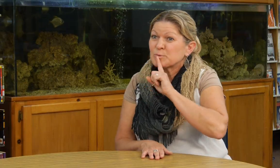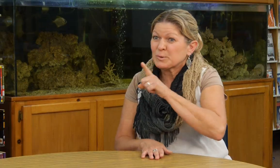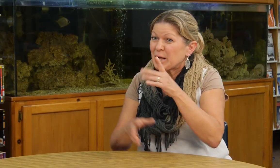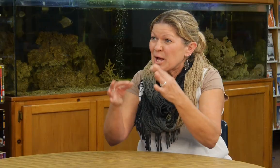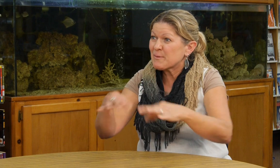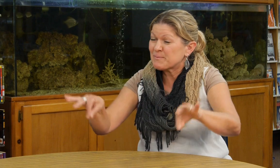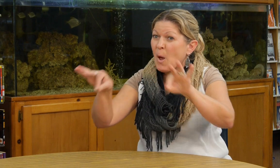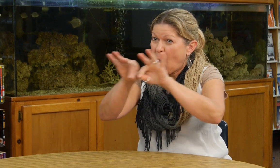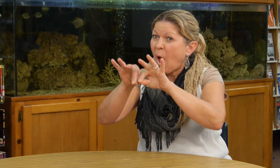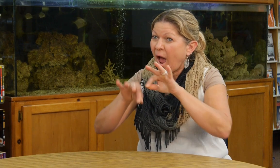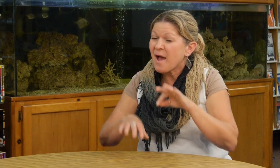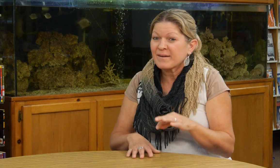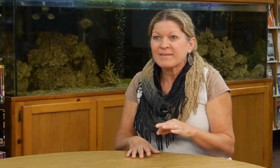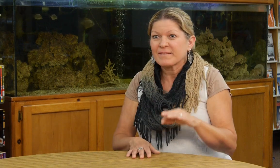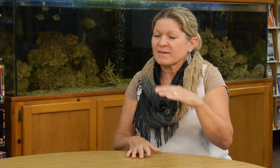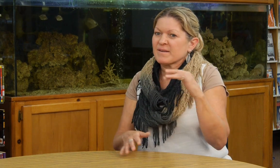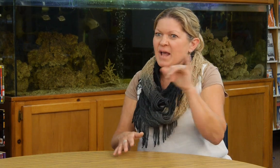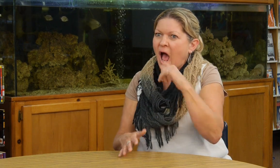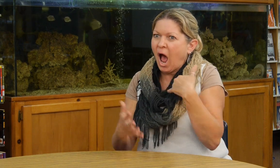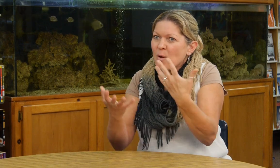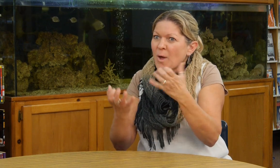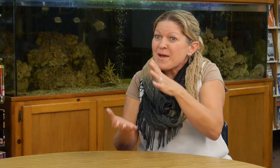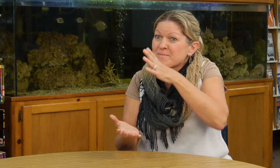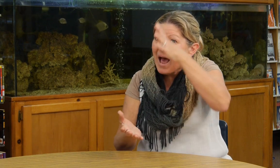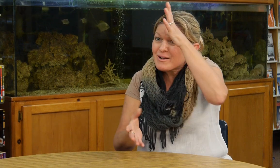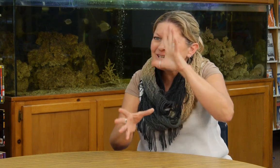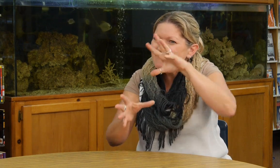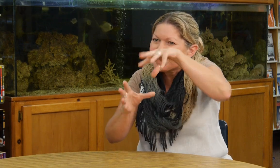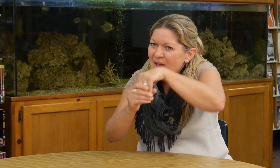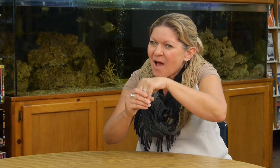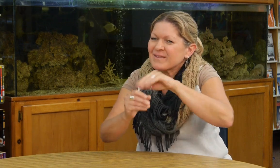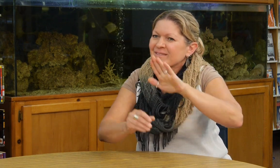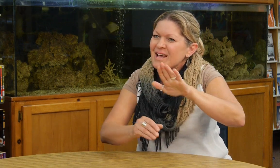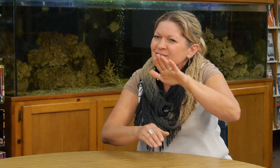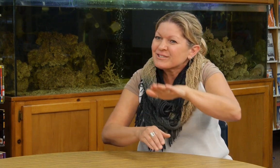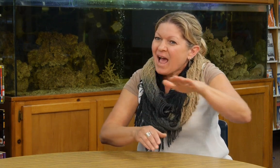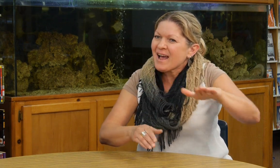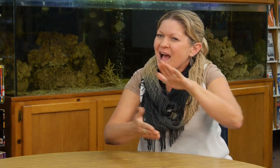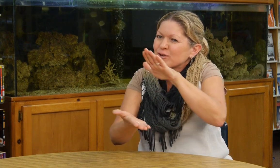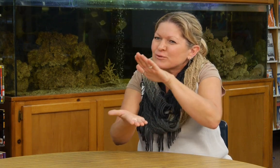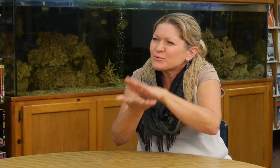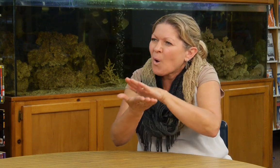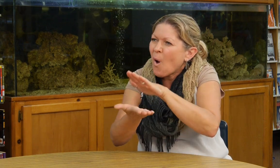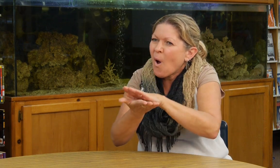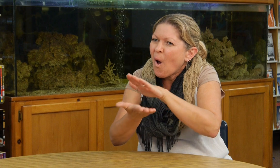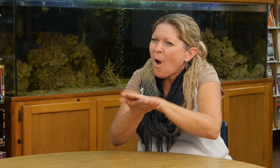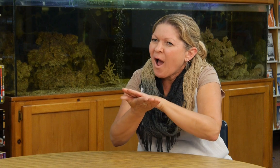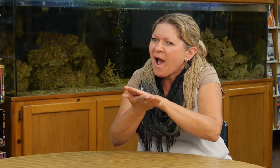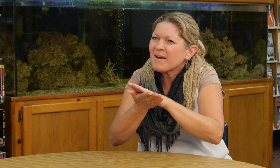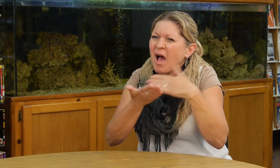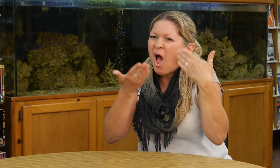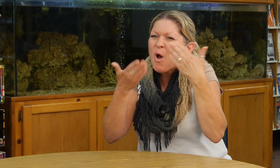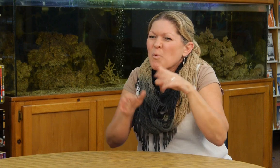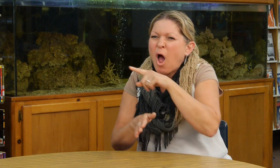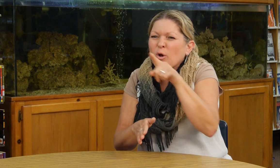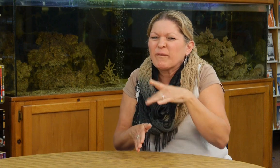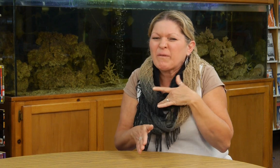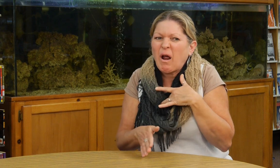Sí, es muy cierto, es bien importante. También, yo quiero que los padres se envuelvan en la vida escolar académica de sus niños,